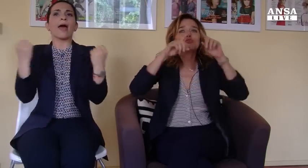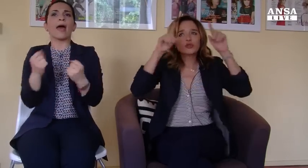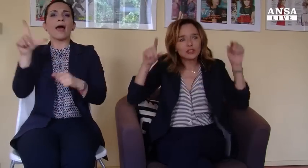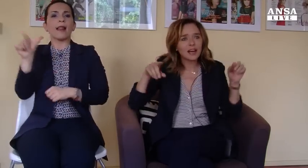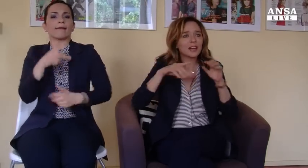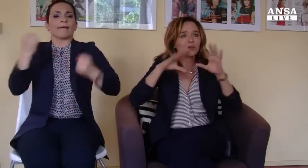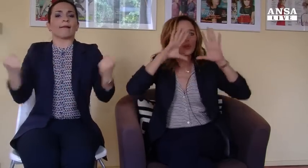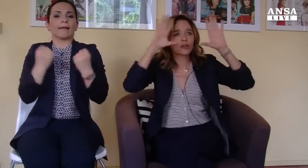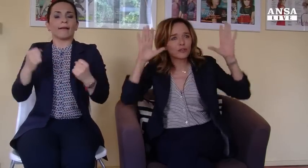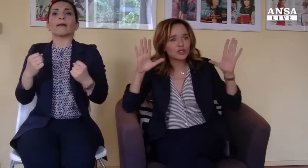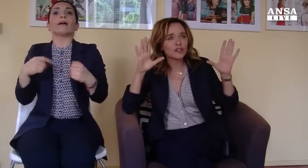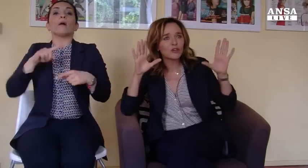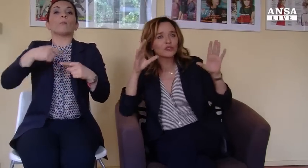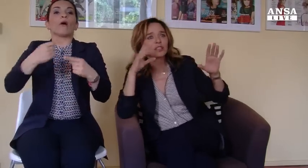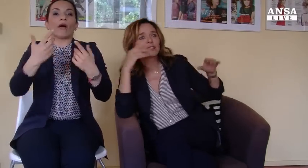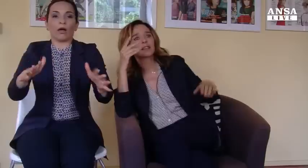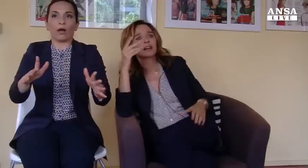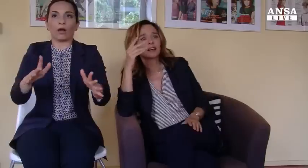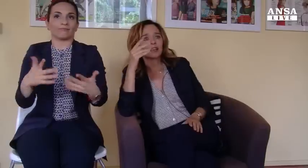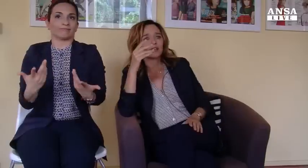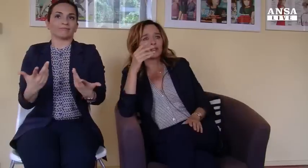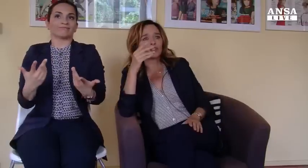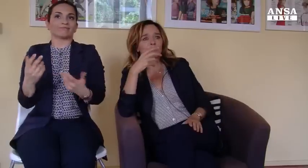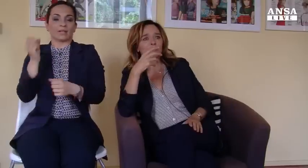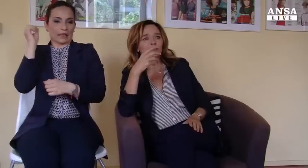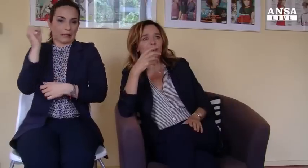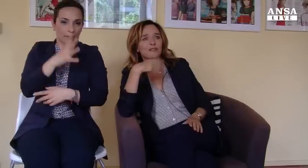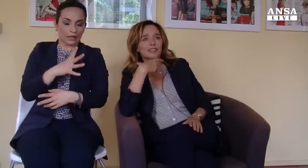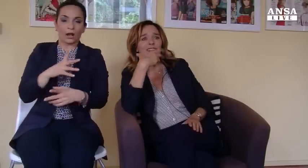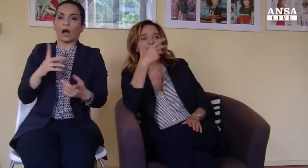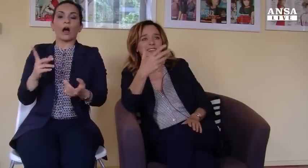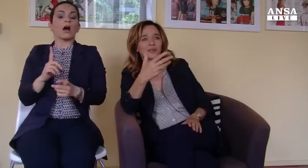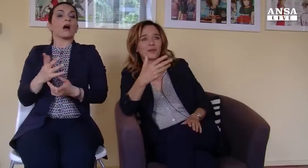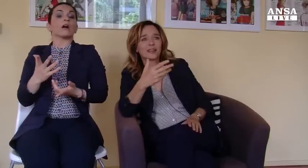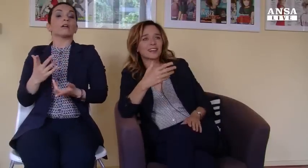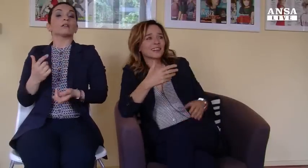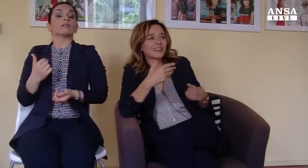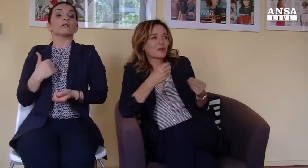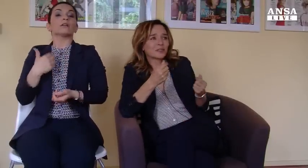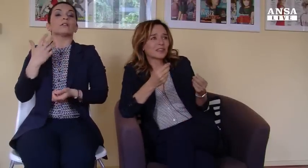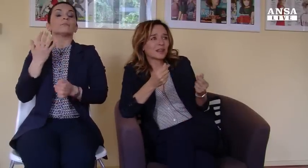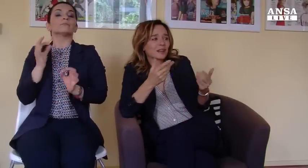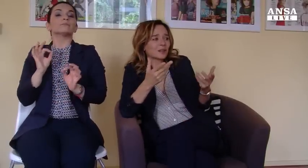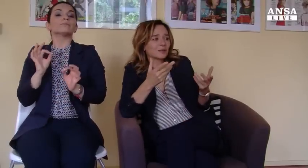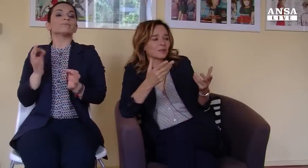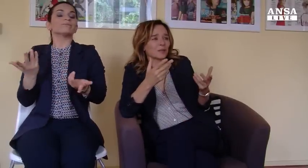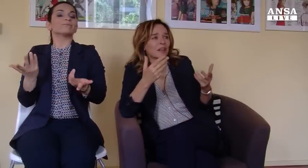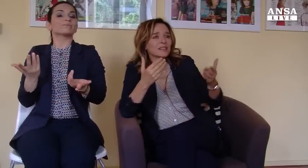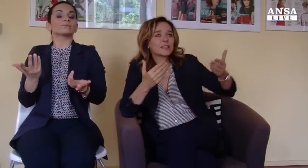giusta in quello che facevo senza, invece, avere quella, come dire,